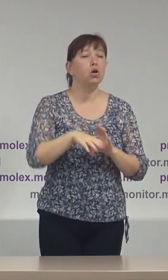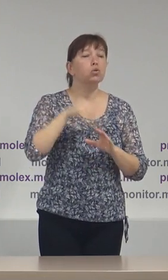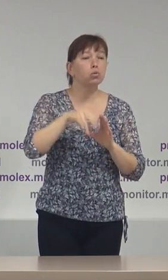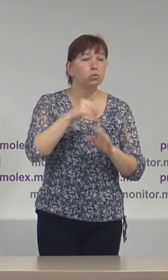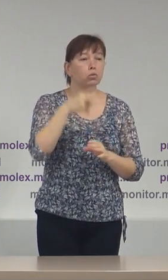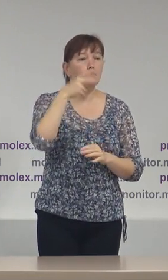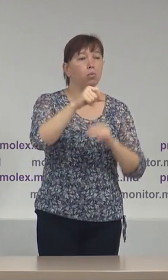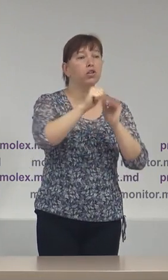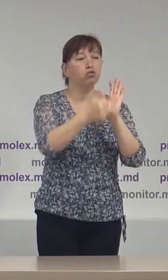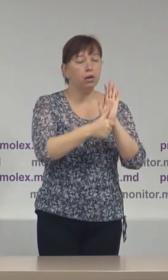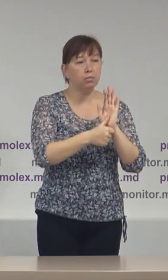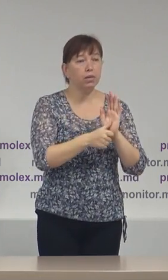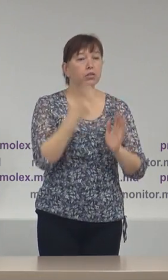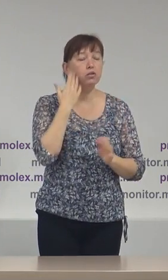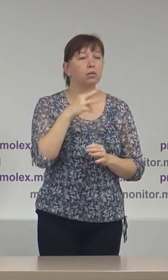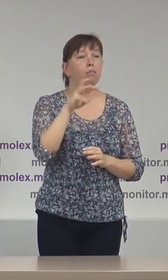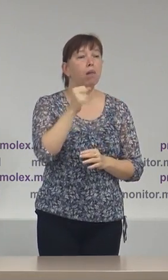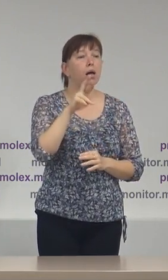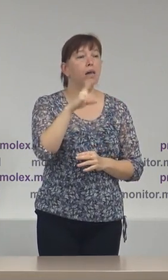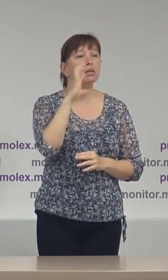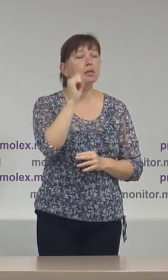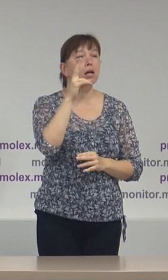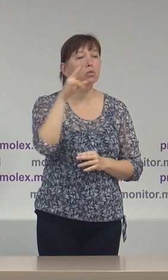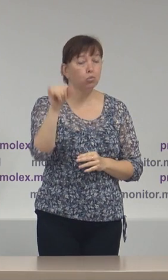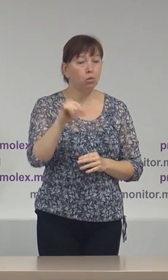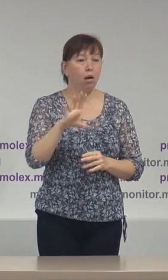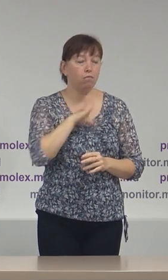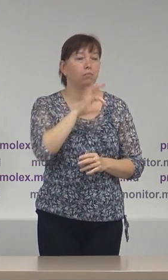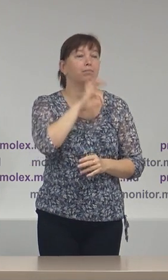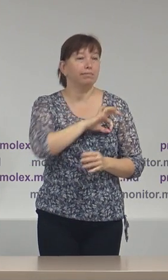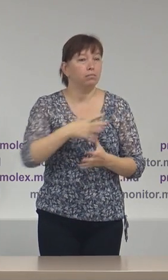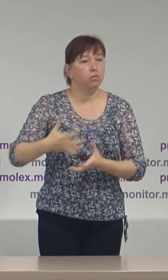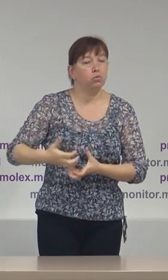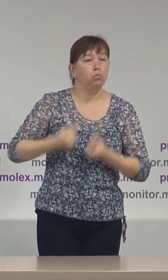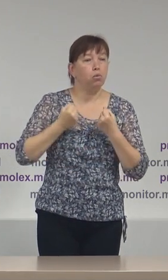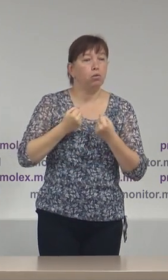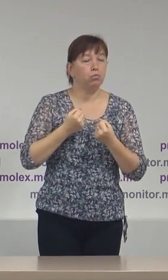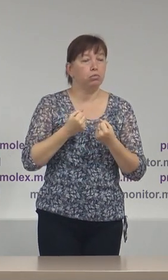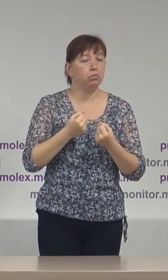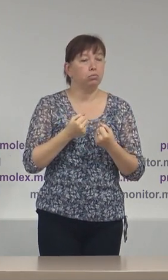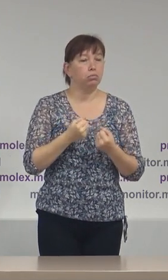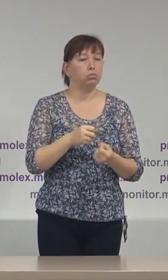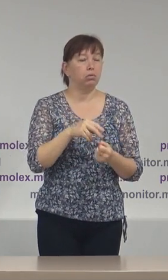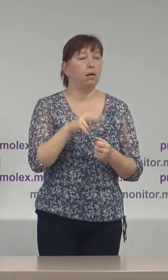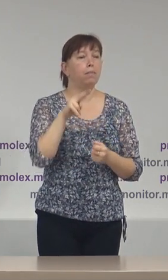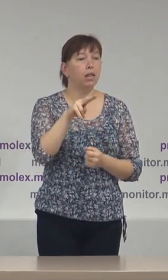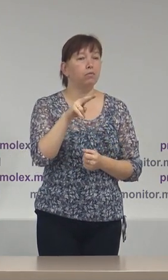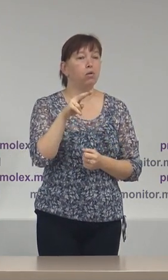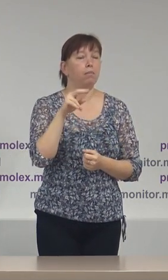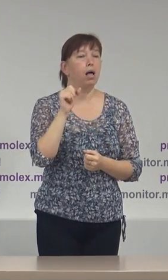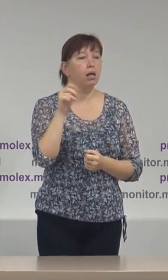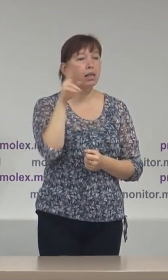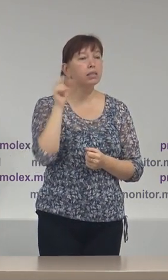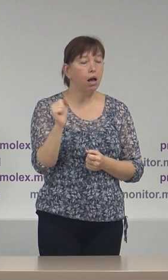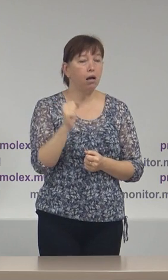2016, când doamna Maia Sandu a beneficiat de suportul deschis a platformei, da,